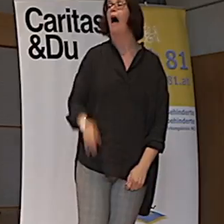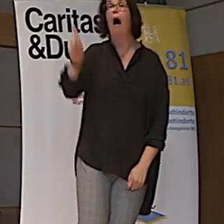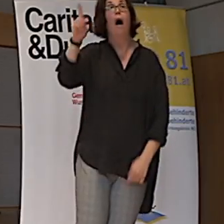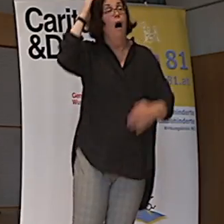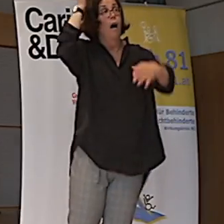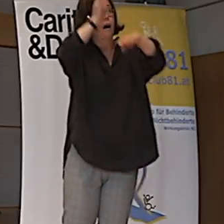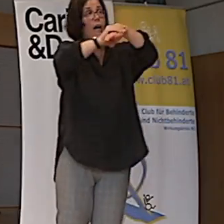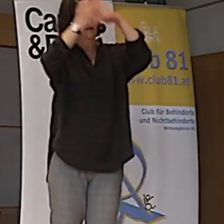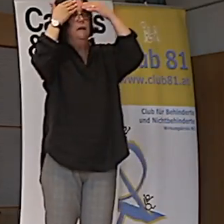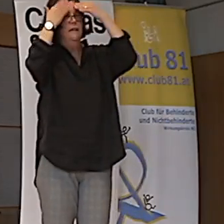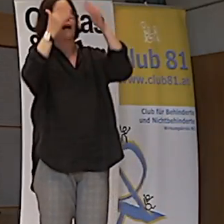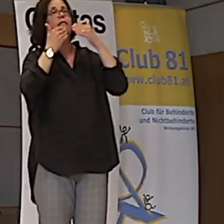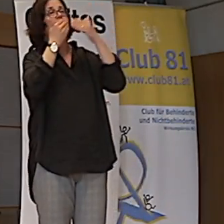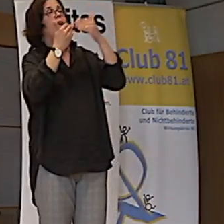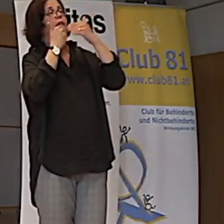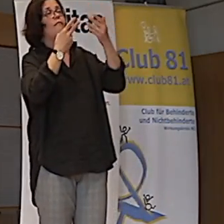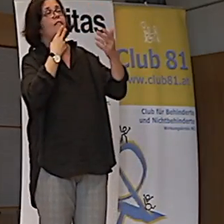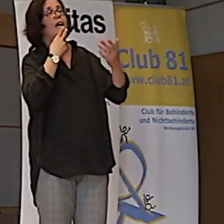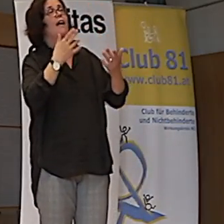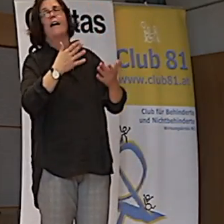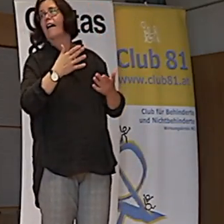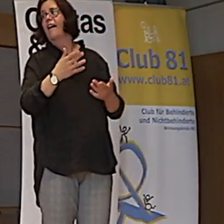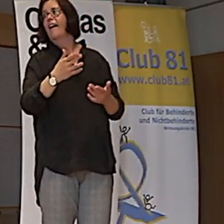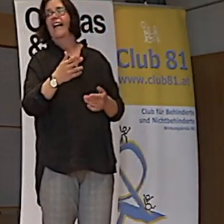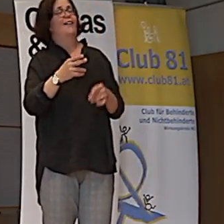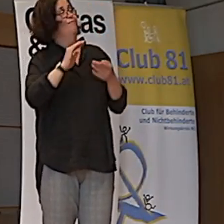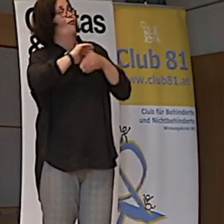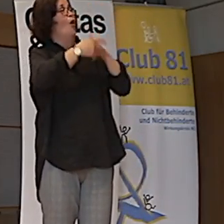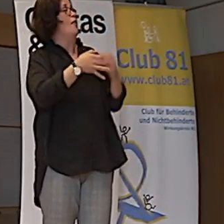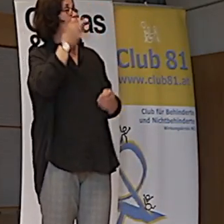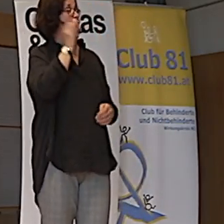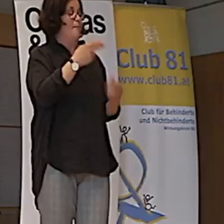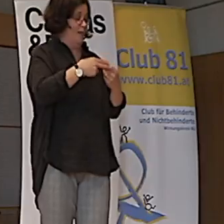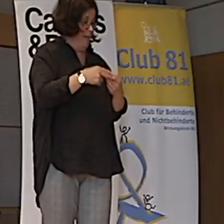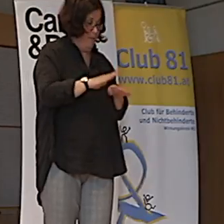Und noch ein großes Dankeschön und eine reizende Danke hier auf der Bühne.